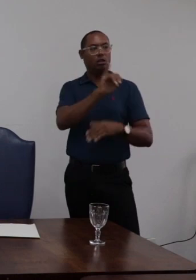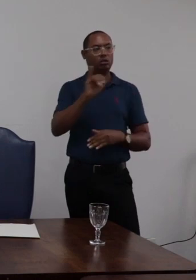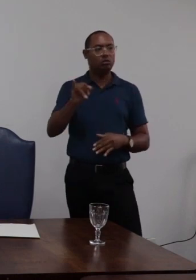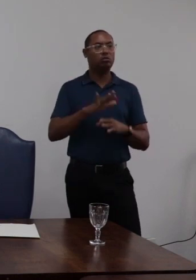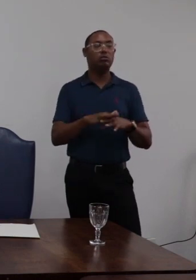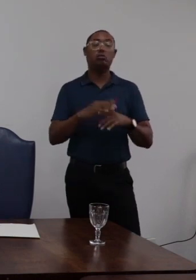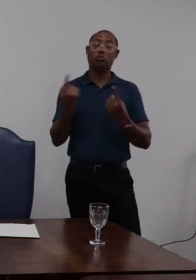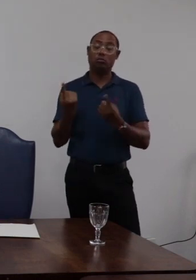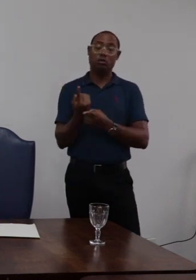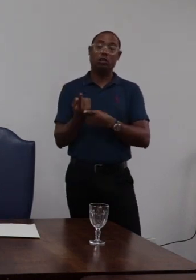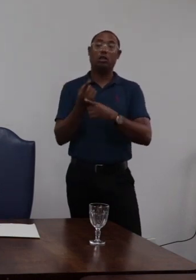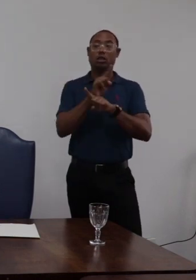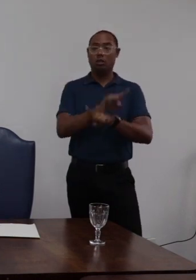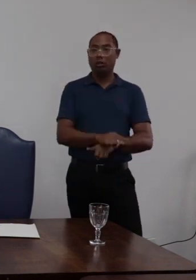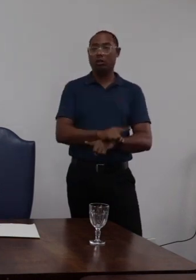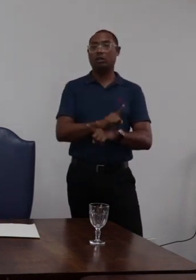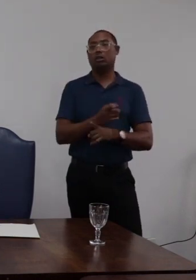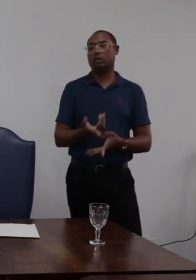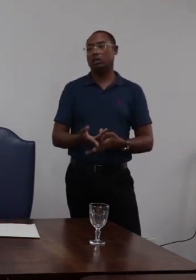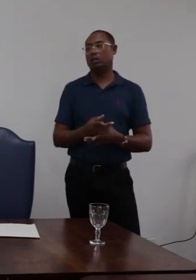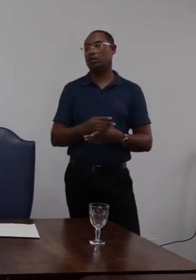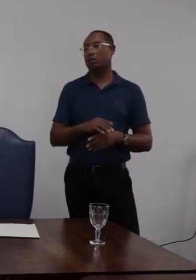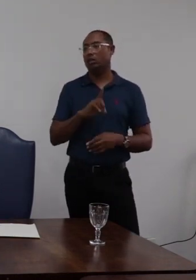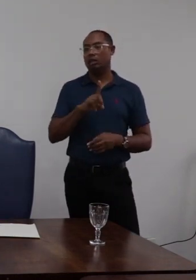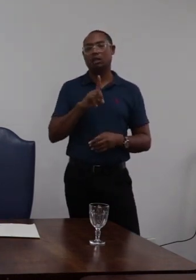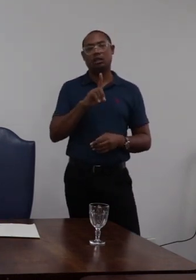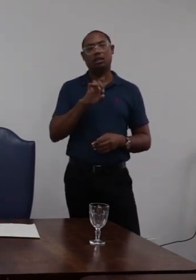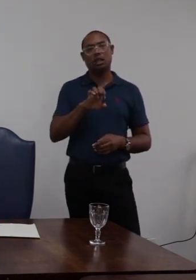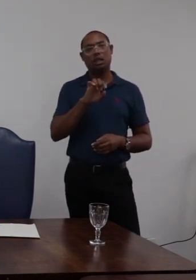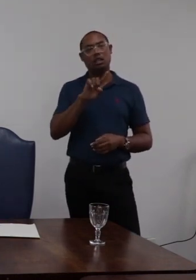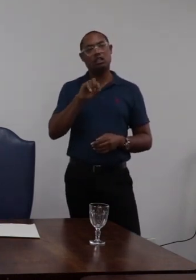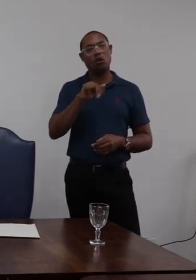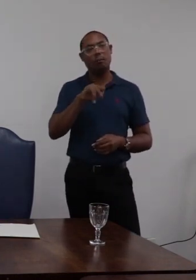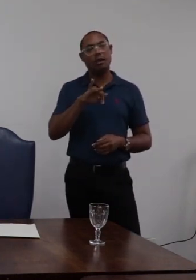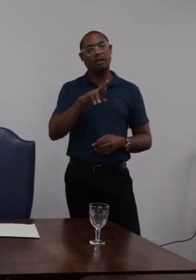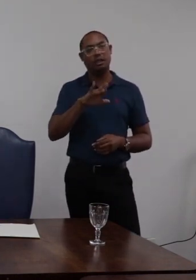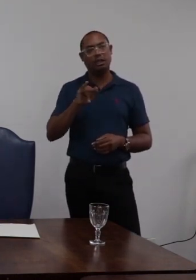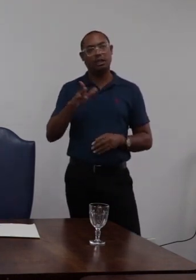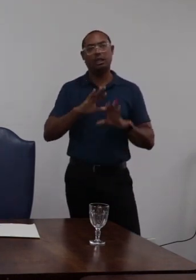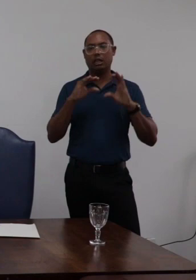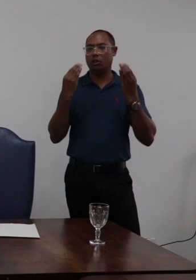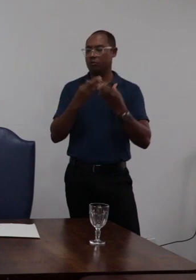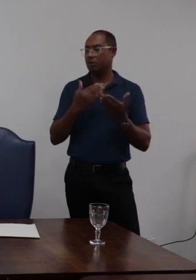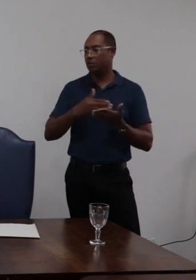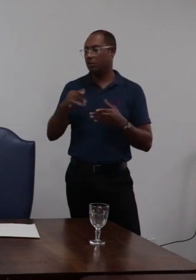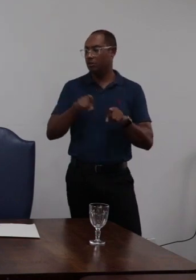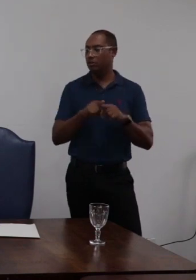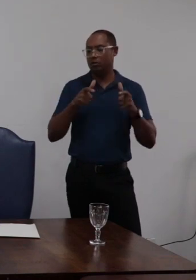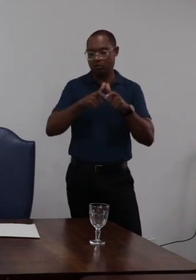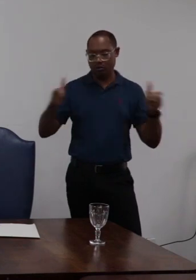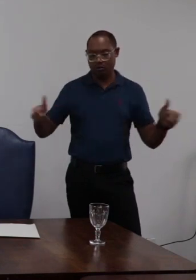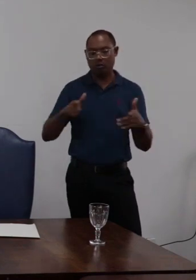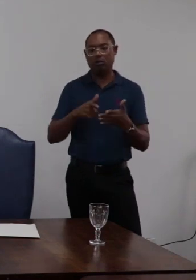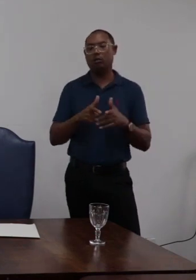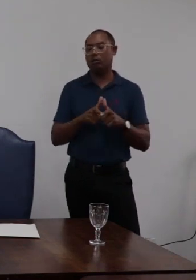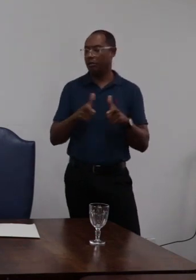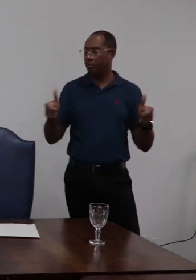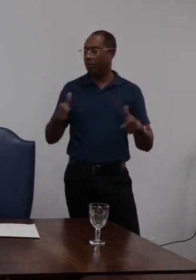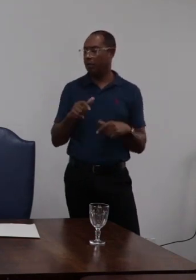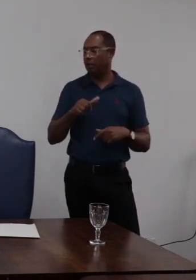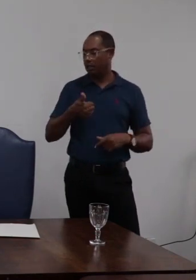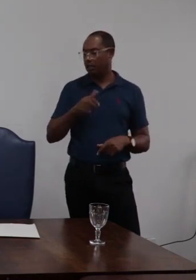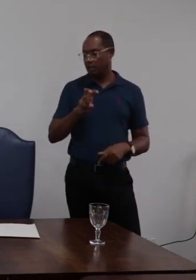discordamos da desometria aplicada pela comissão então nesse quesito nós ampliamos a penalidade